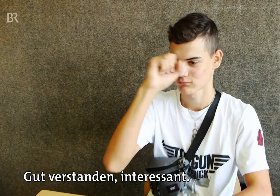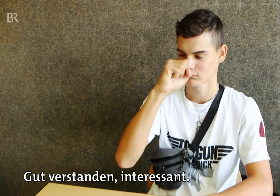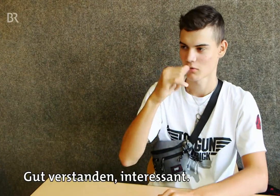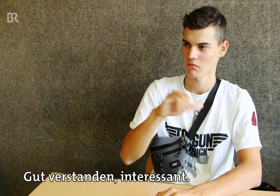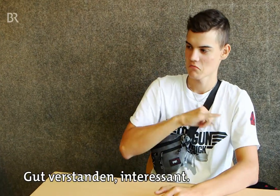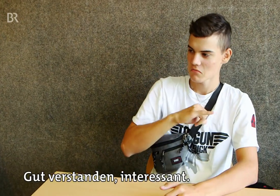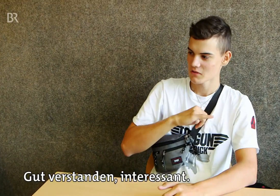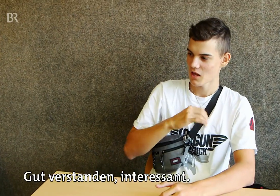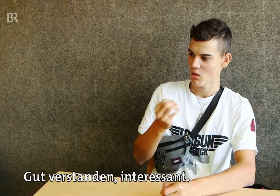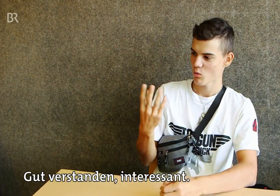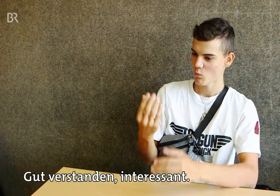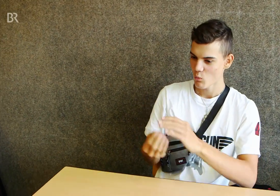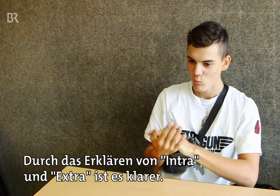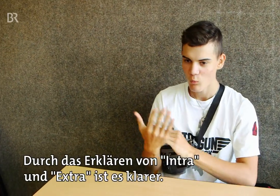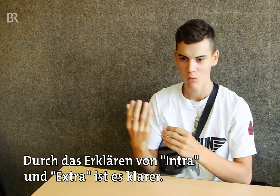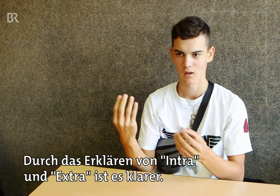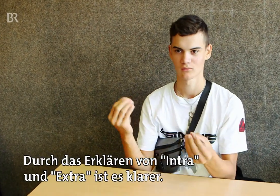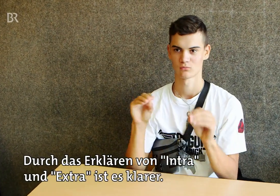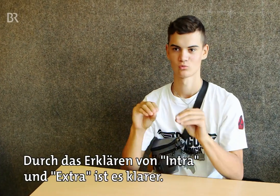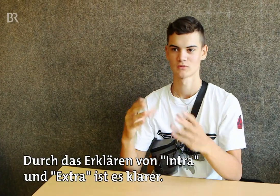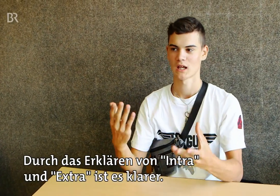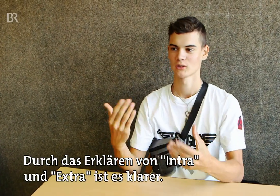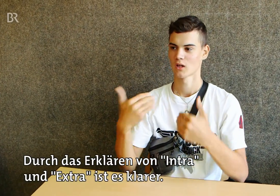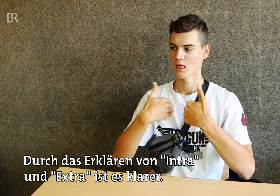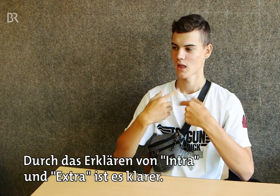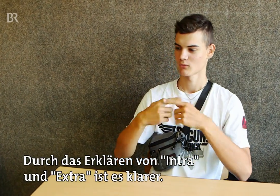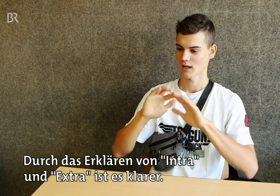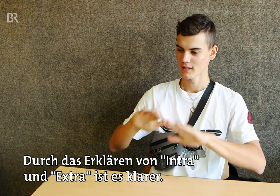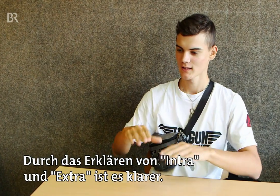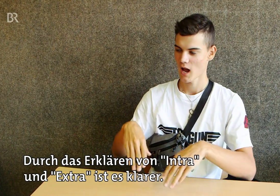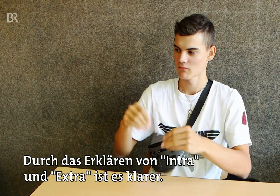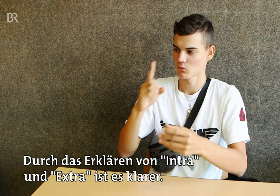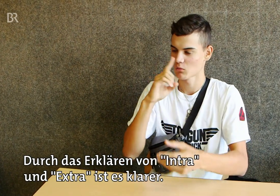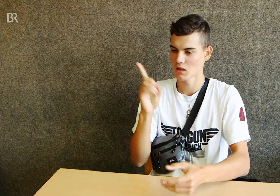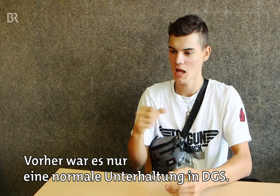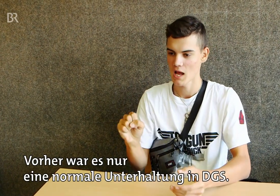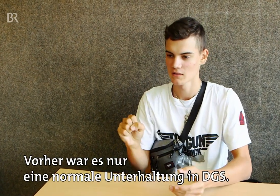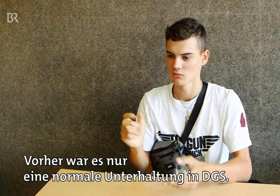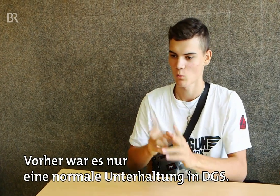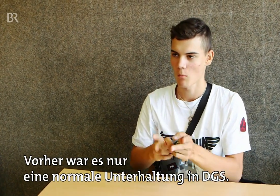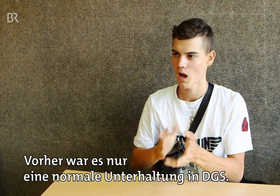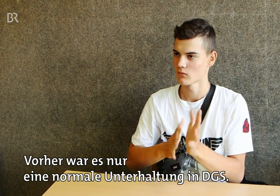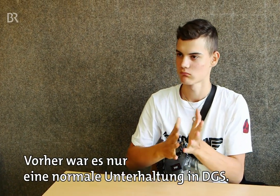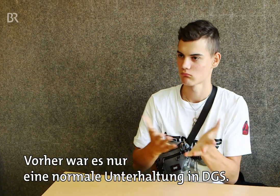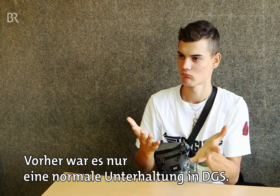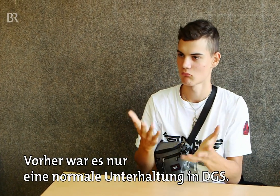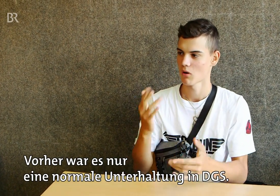Gut verstanden, interessant. Durch das Erklären von Intra und Extra ist es klarer. Vorher war es nur eine normale